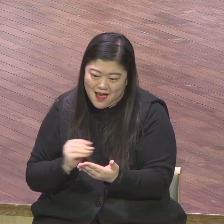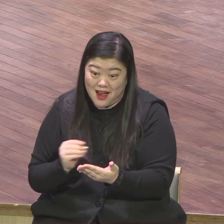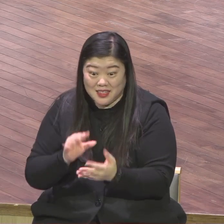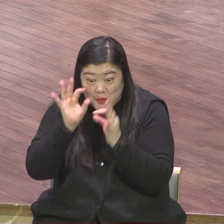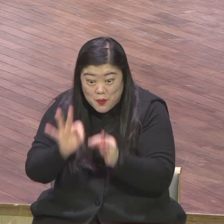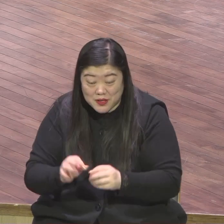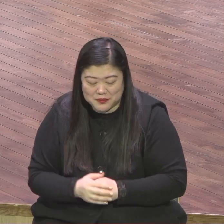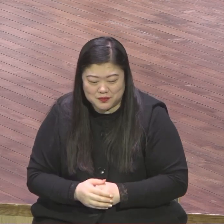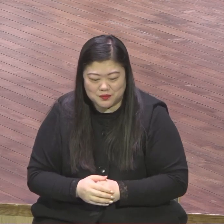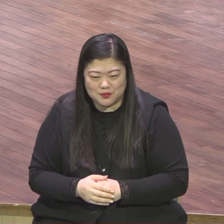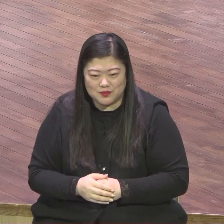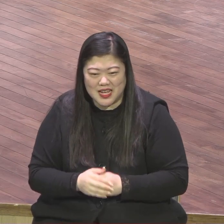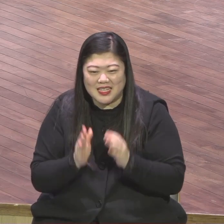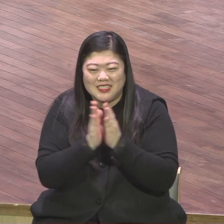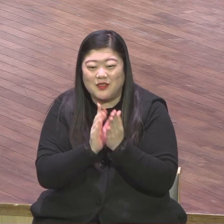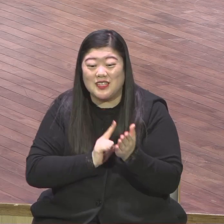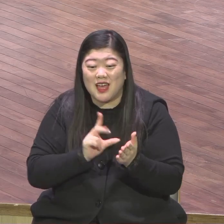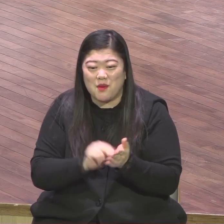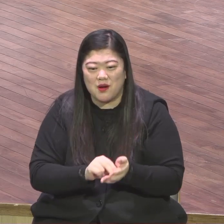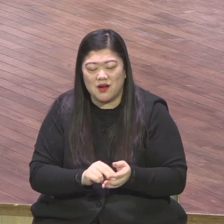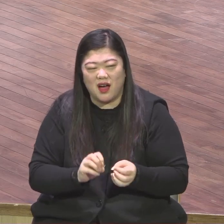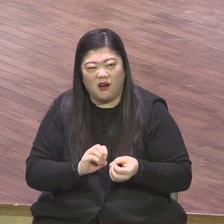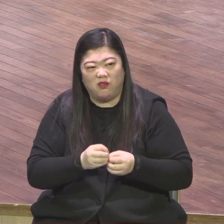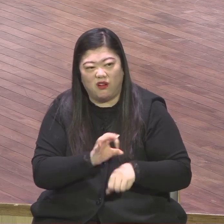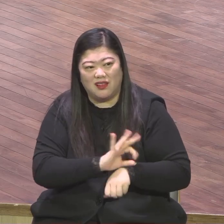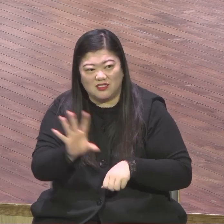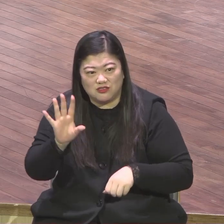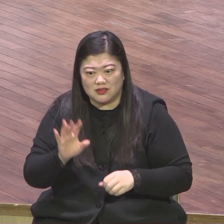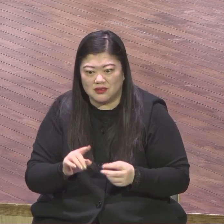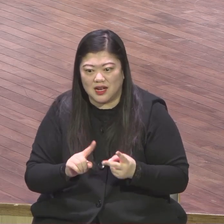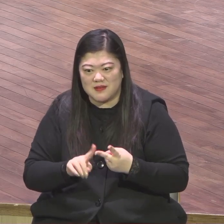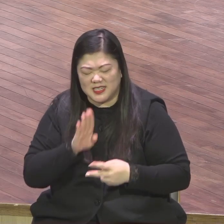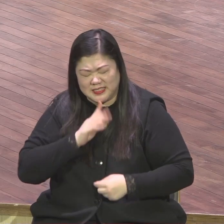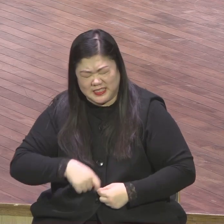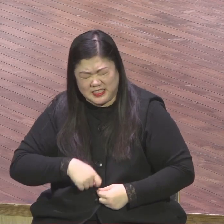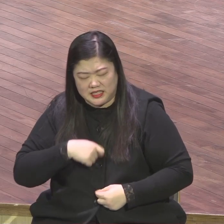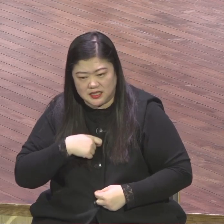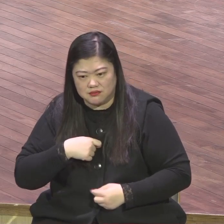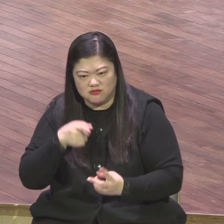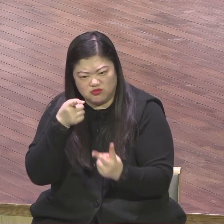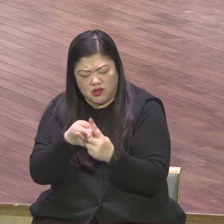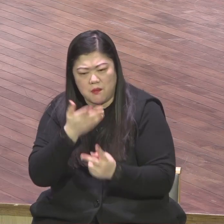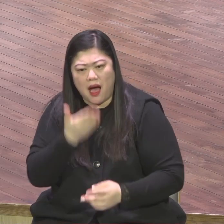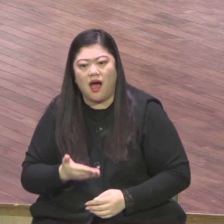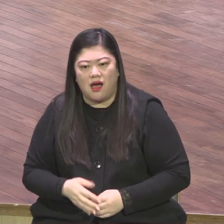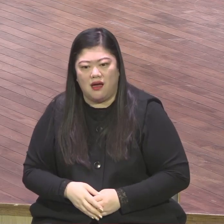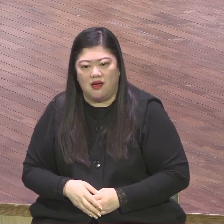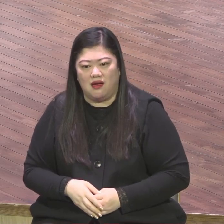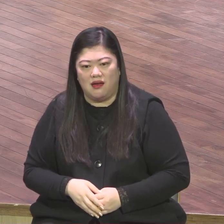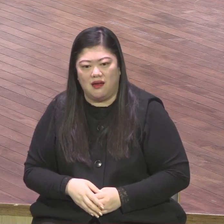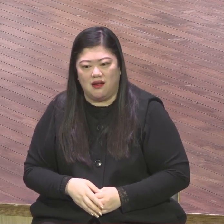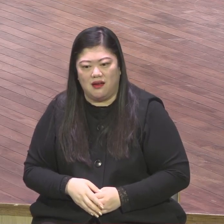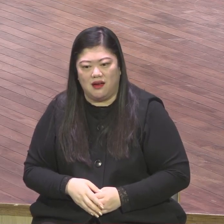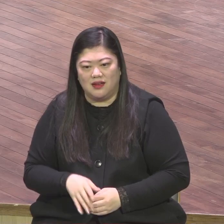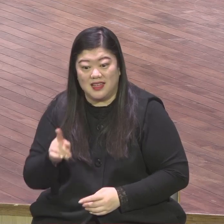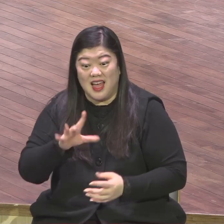대강 적당하게 그냥 그렇게 그냥 타성으로 전 그런 사람들이 있어요 그렇게 응답 못 받아요